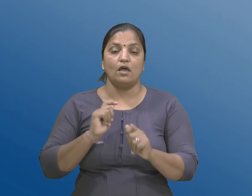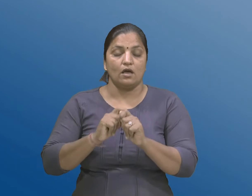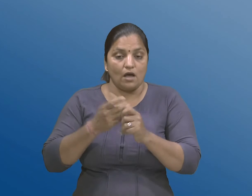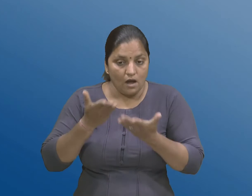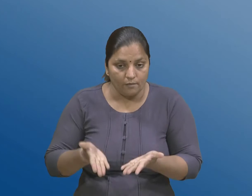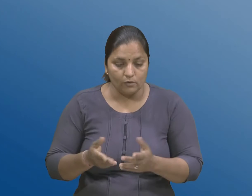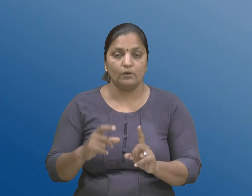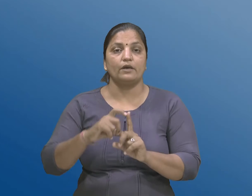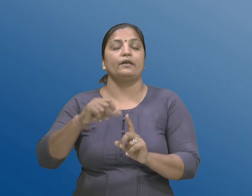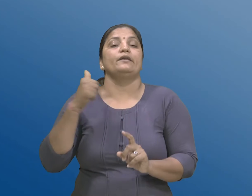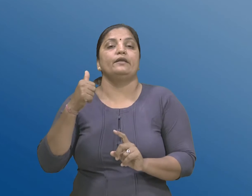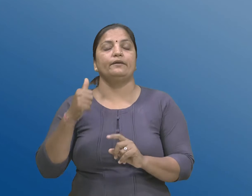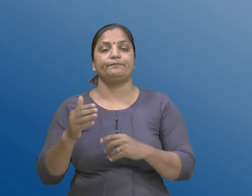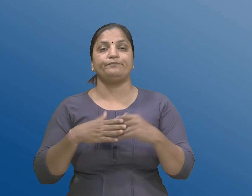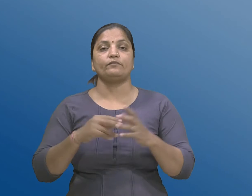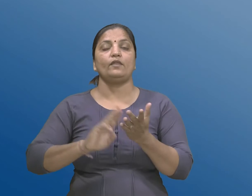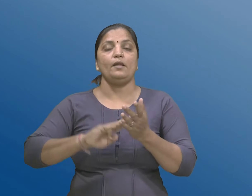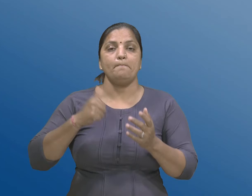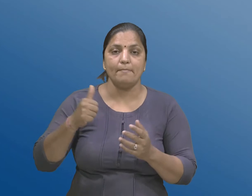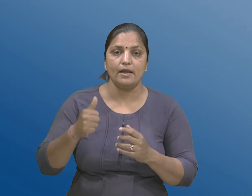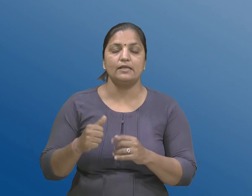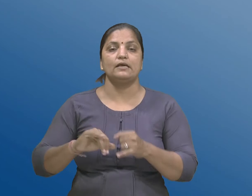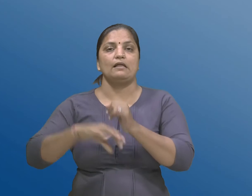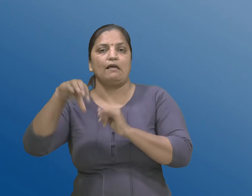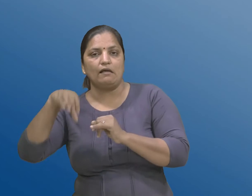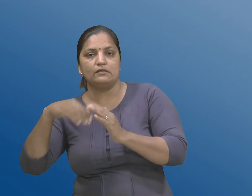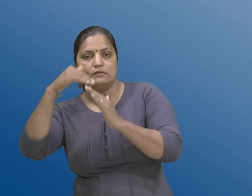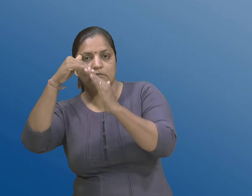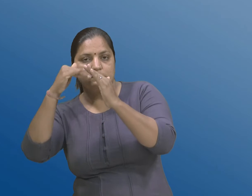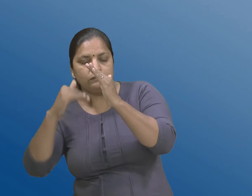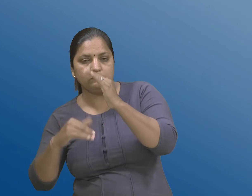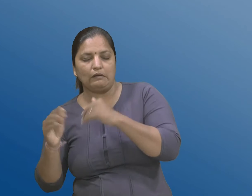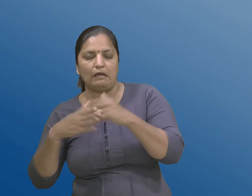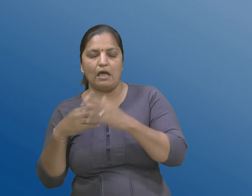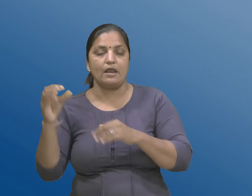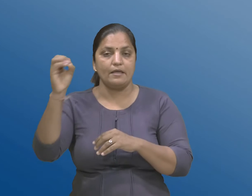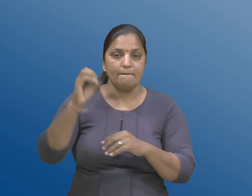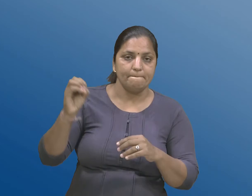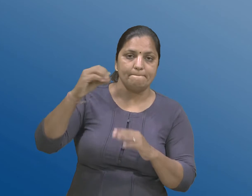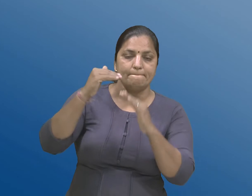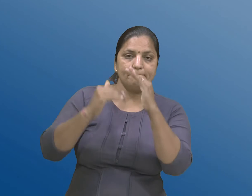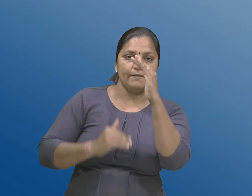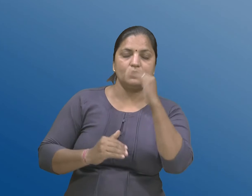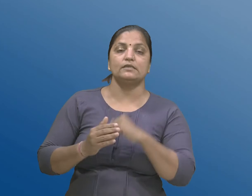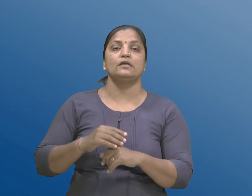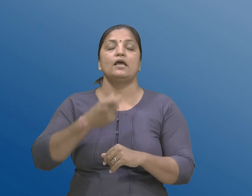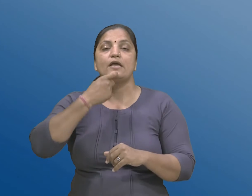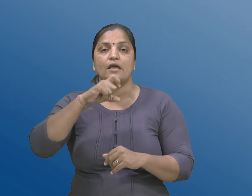डिरेक्टर मेनेजर सेक्रेटरी के अन्य कोई अधिकारी ने पन गुना माटे दोशित